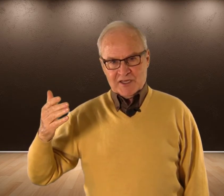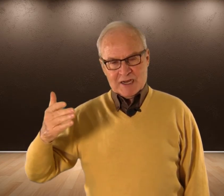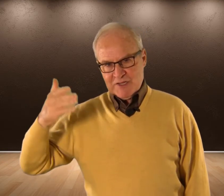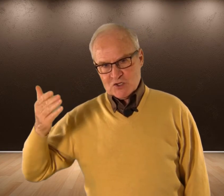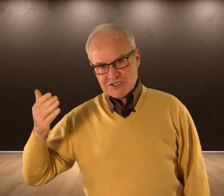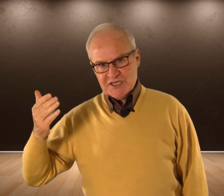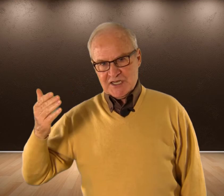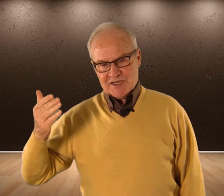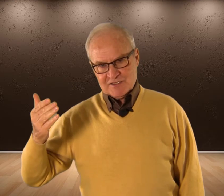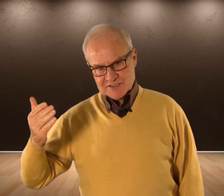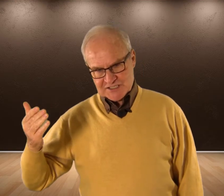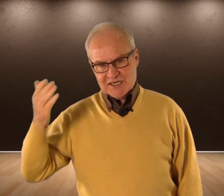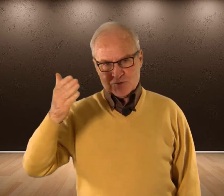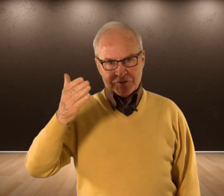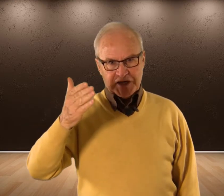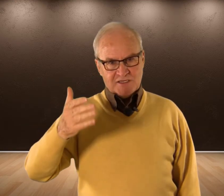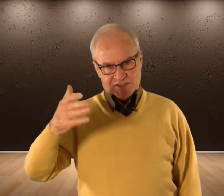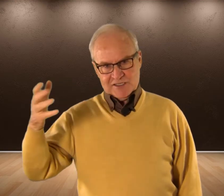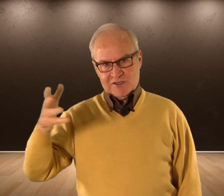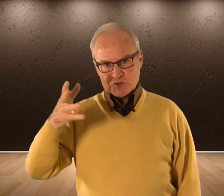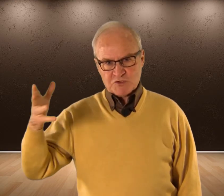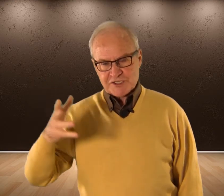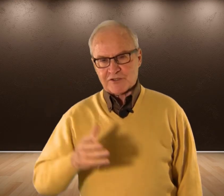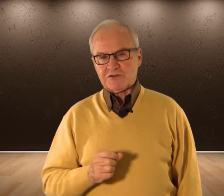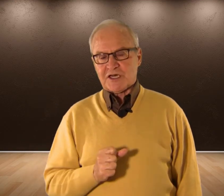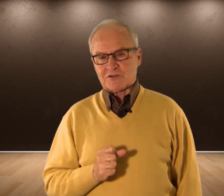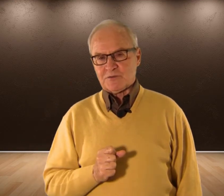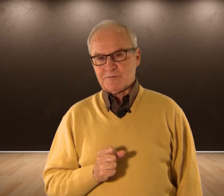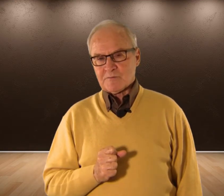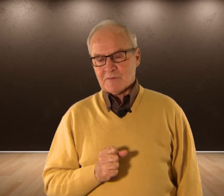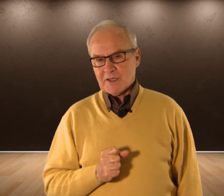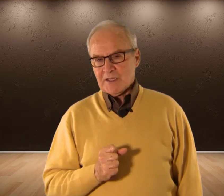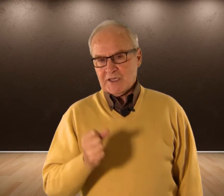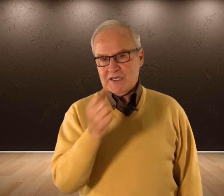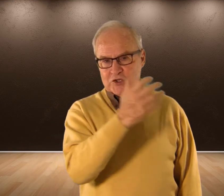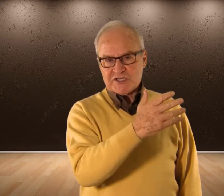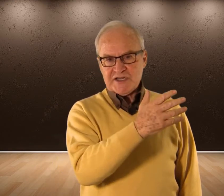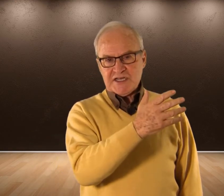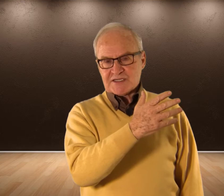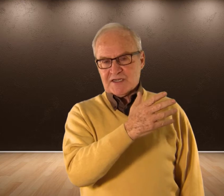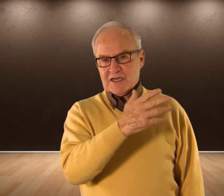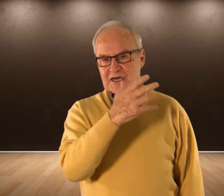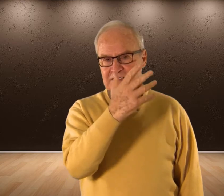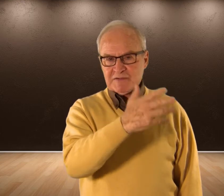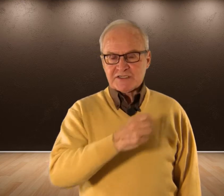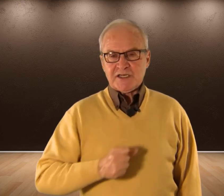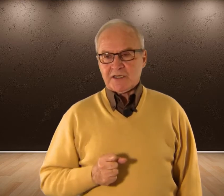Amigos de ella Sí le conocían Y los pusieron en contacto Y otra de ellas A través de